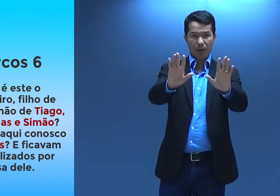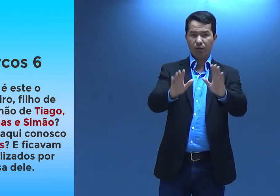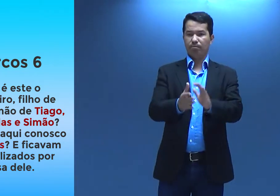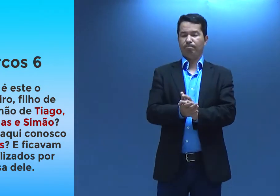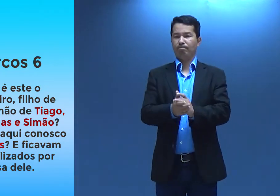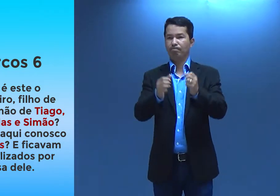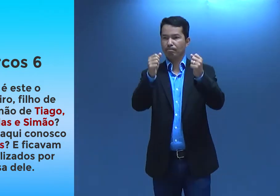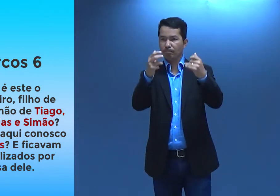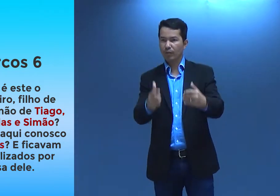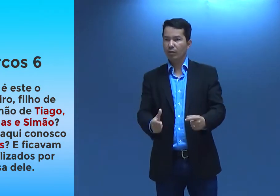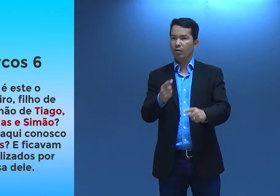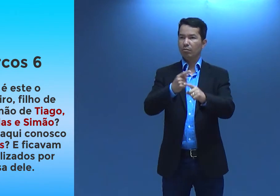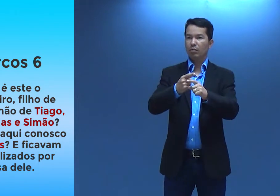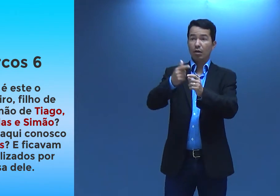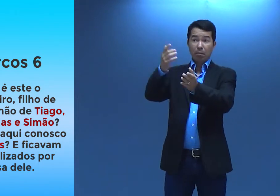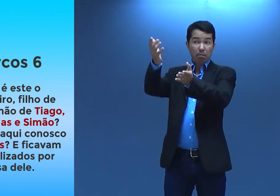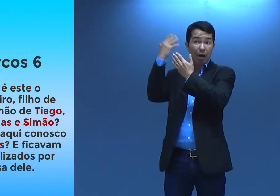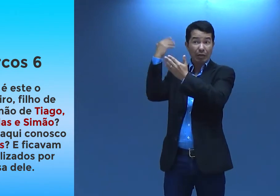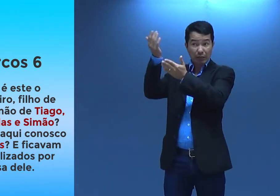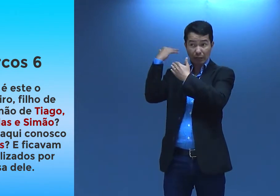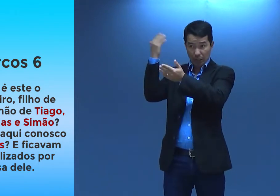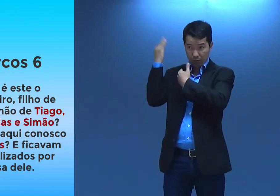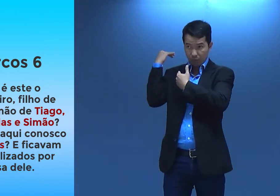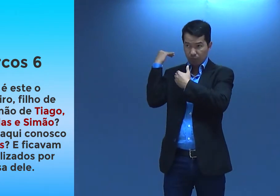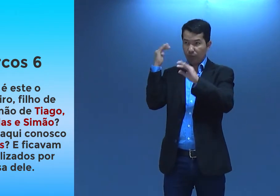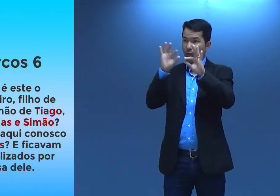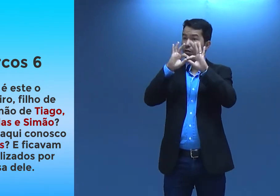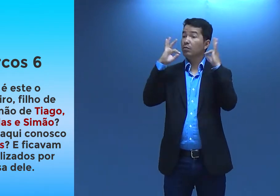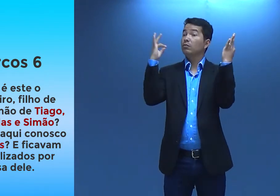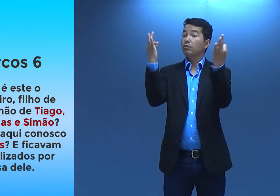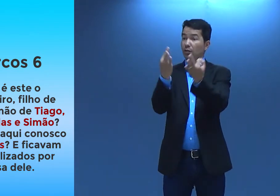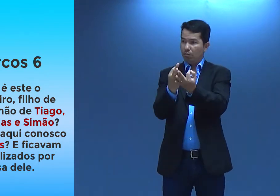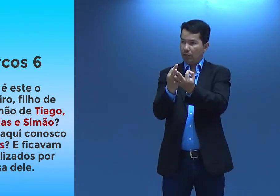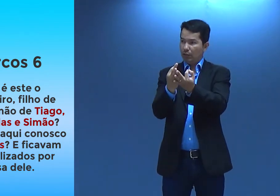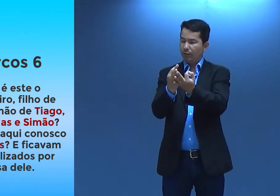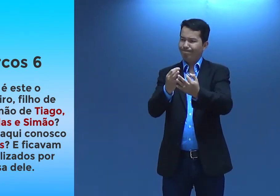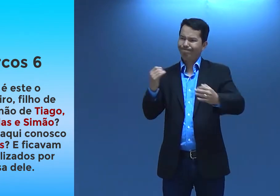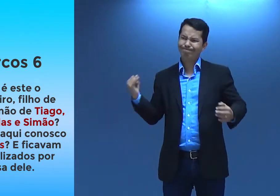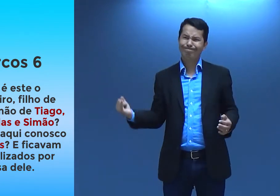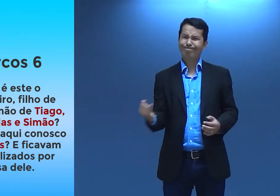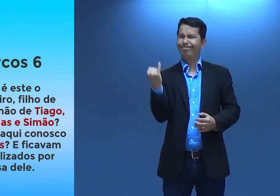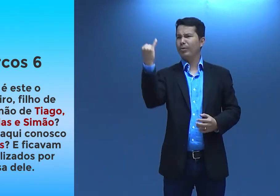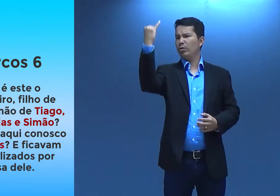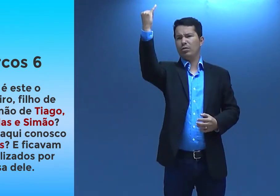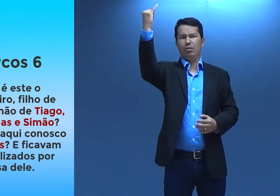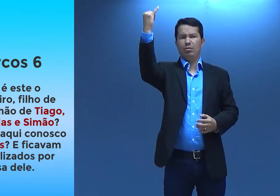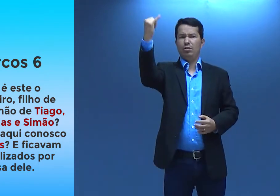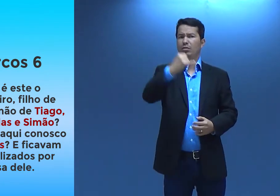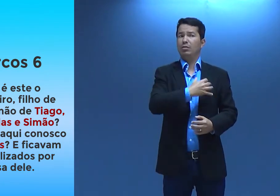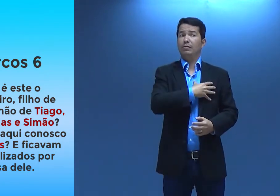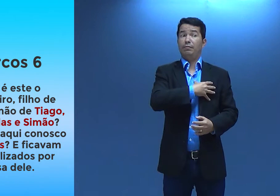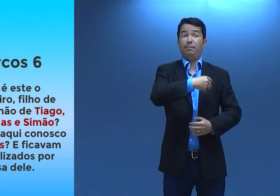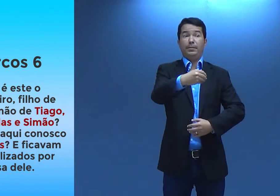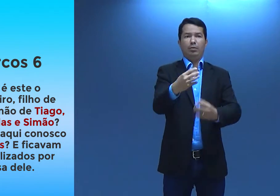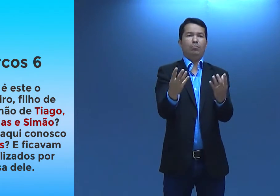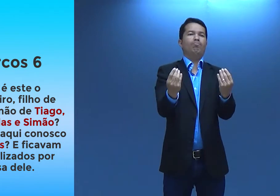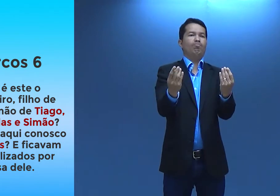Então, vamos explicar aqui. No passado... Então, a família era uma coisa muito